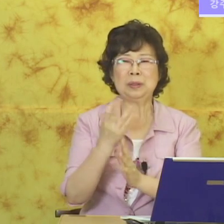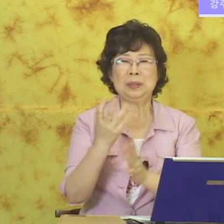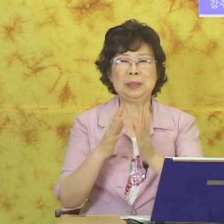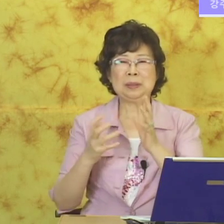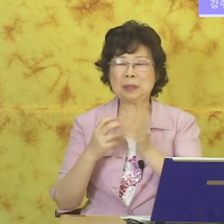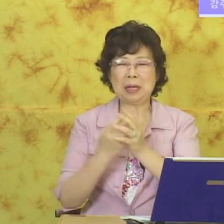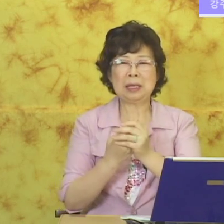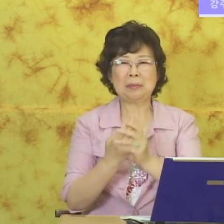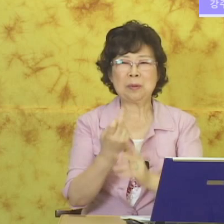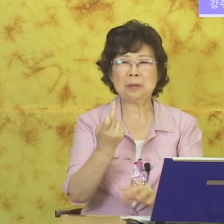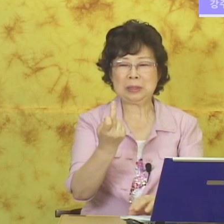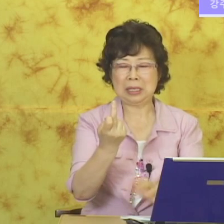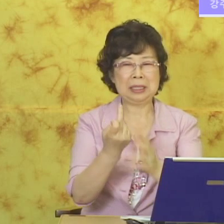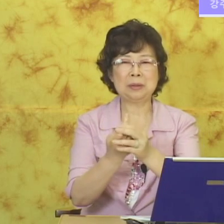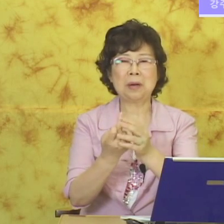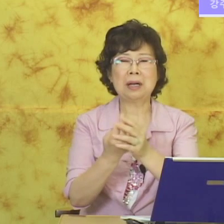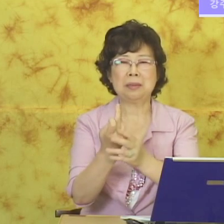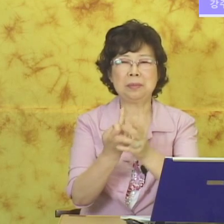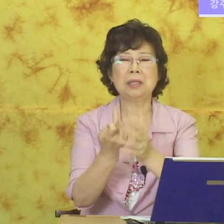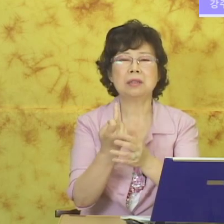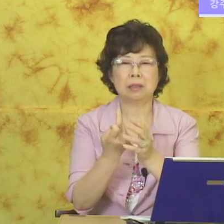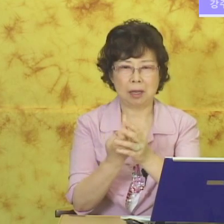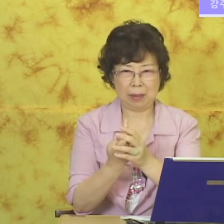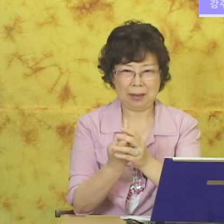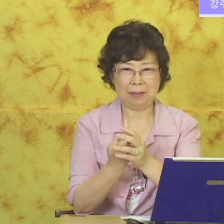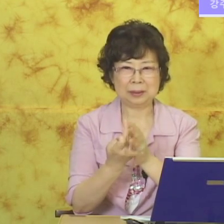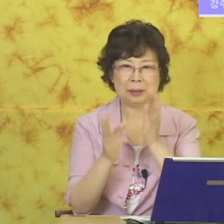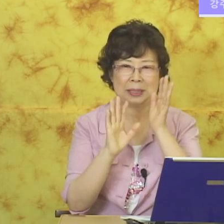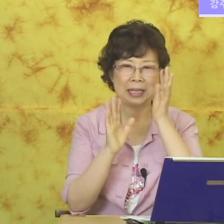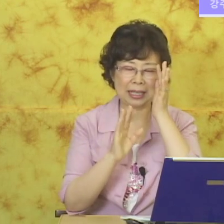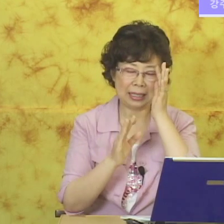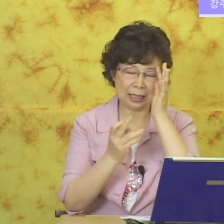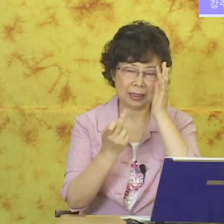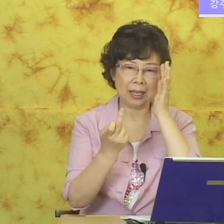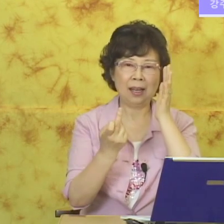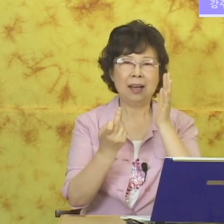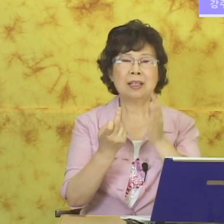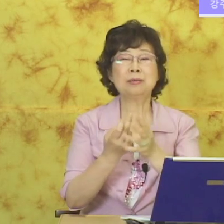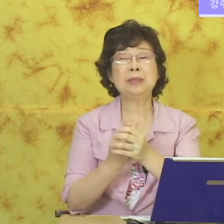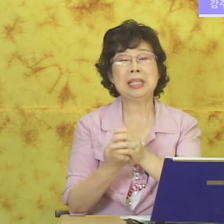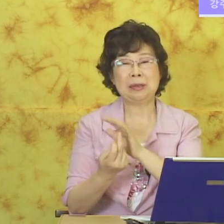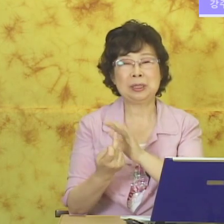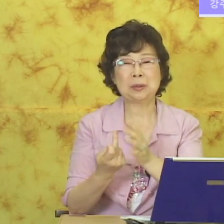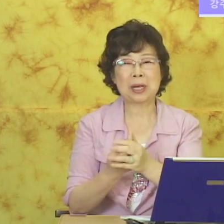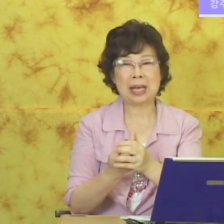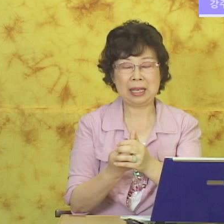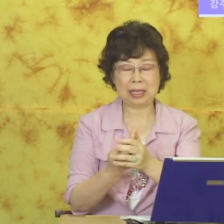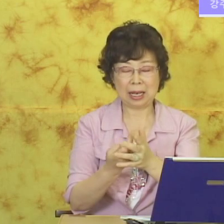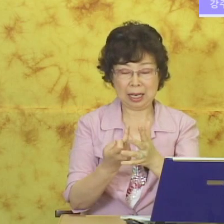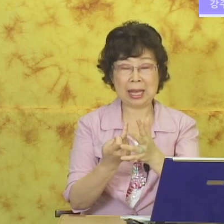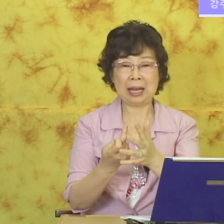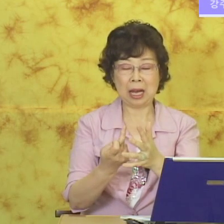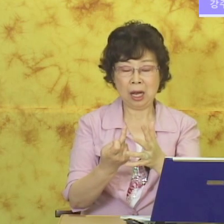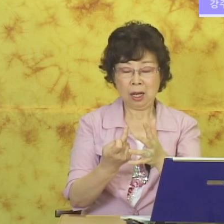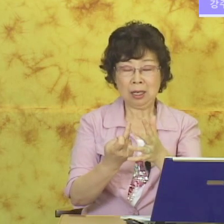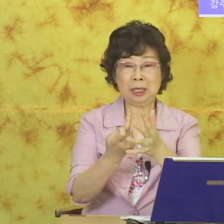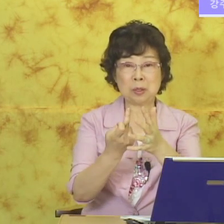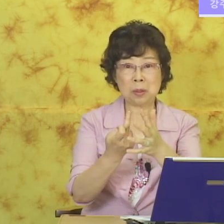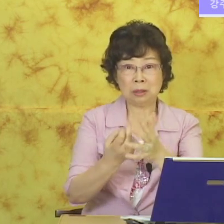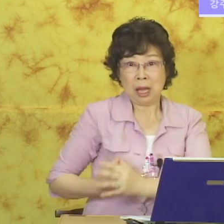피하다가 모르고 제가 이 손가락을 폈던가 봐요. 저는 생각이 안 나는데. 그 밑에 우리 조카 애가 내 손을